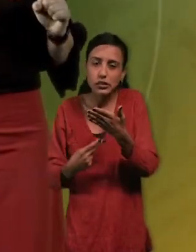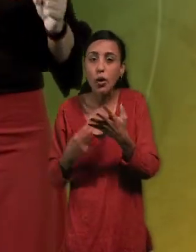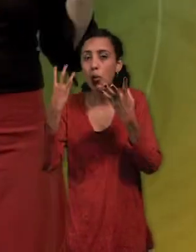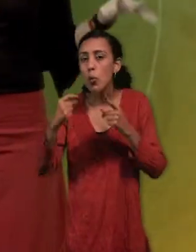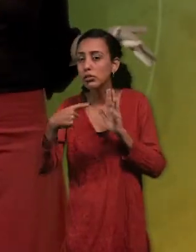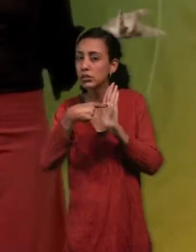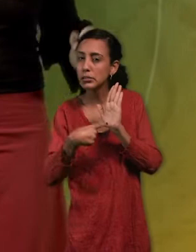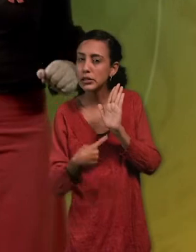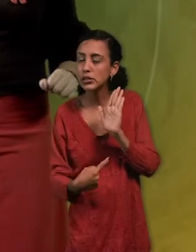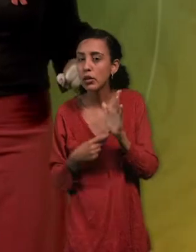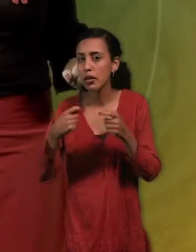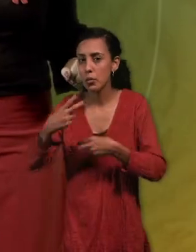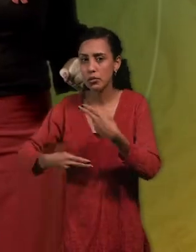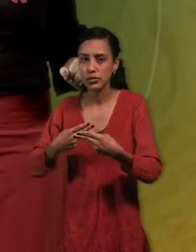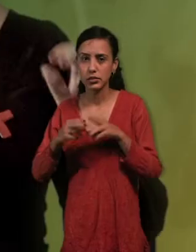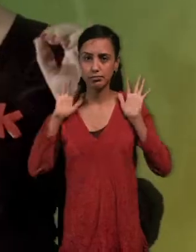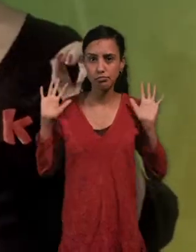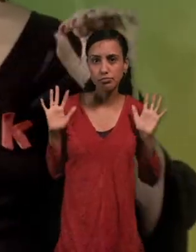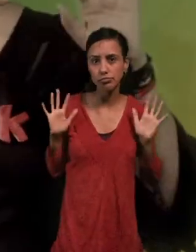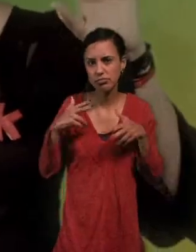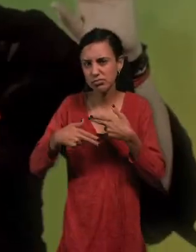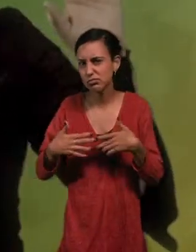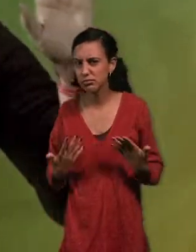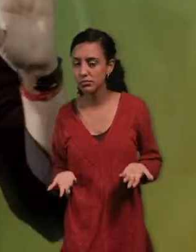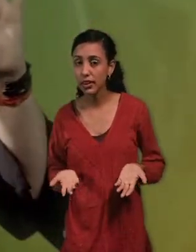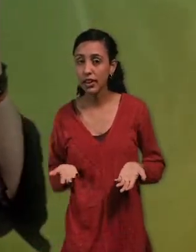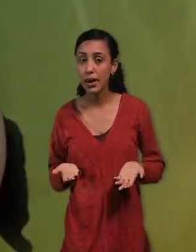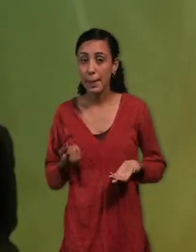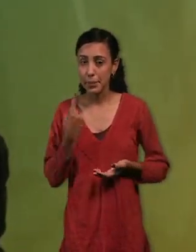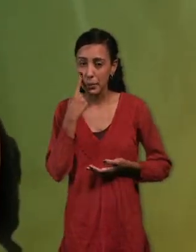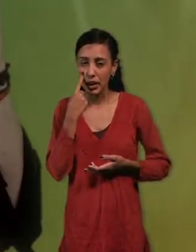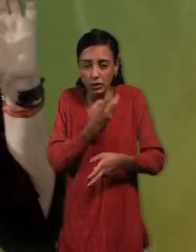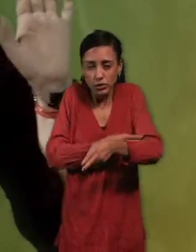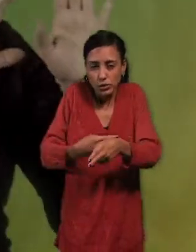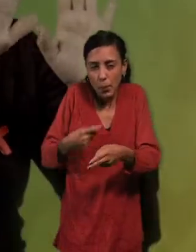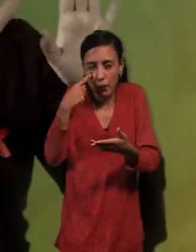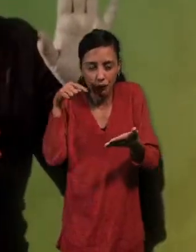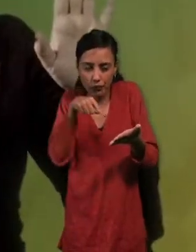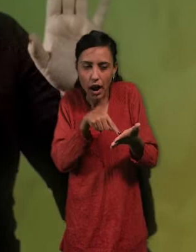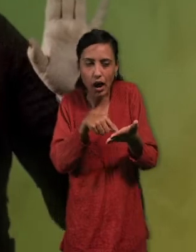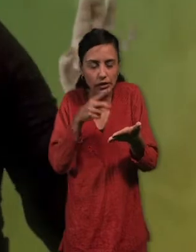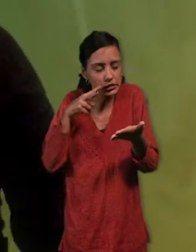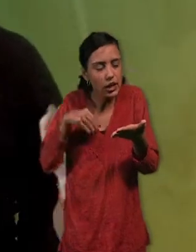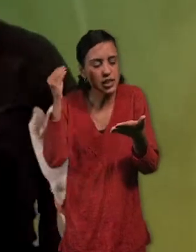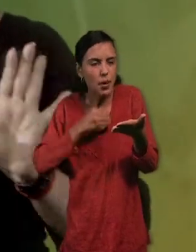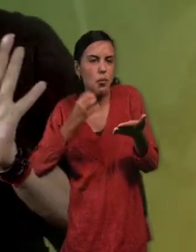construir, qué escenografías debemos hacer. Una vez que estudiamos bien el Story y sabemos que participan tantos personajes,